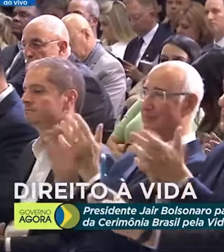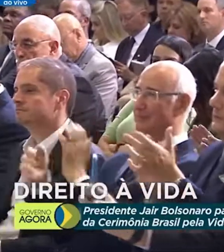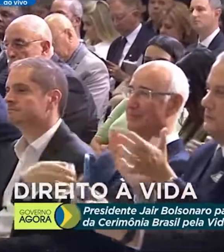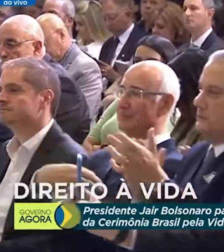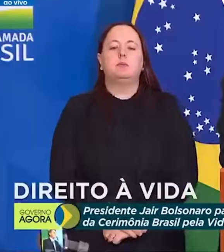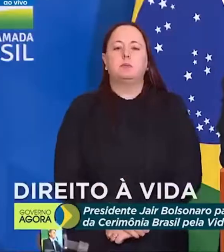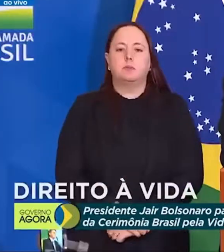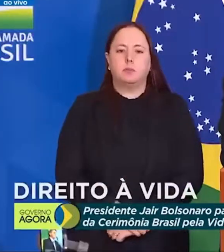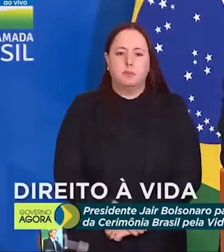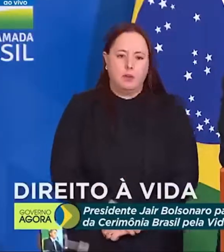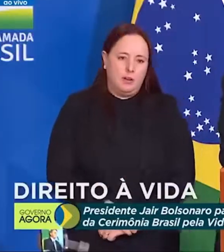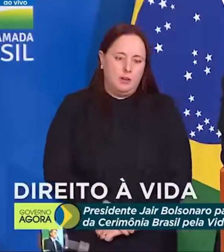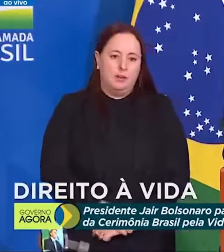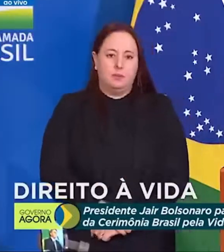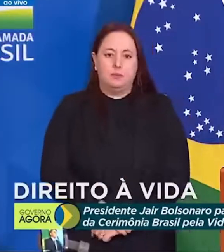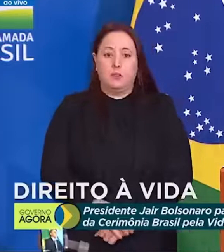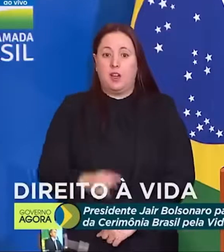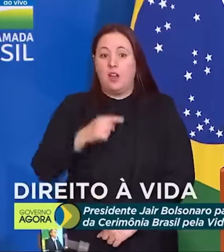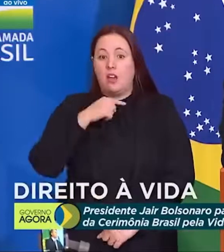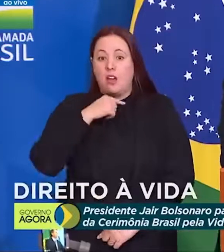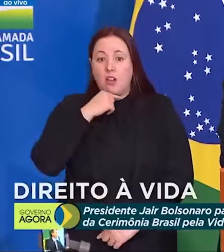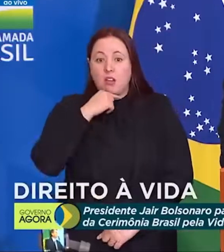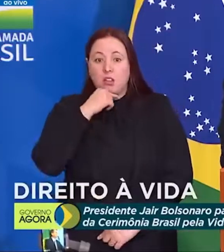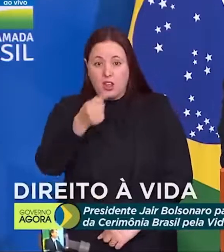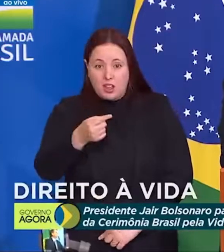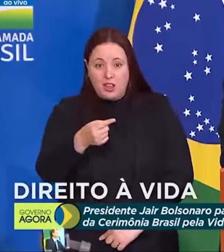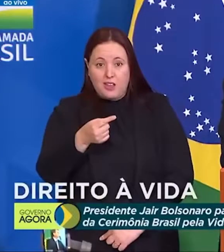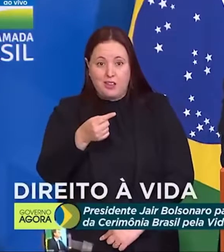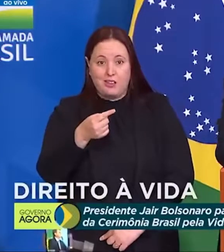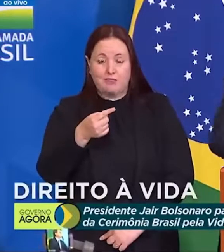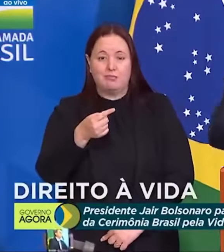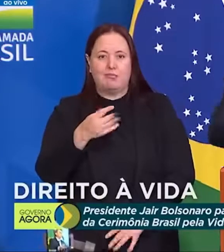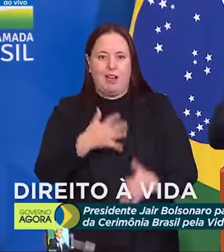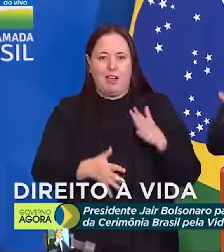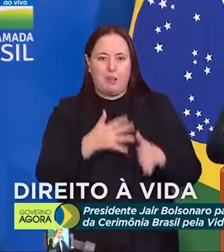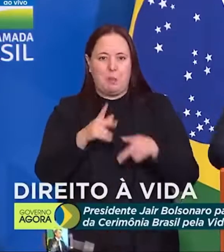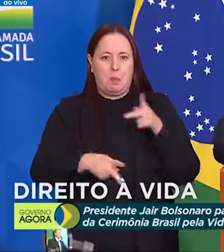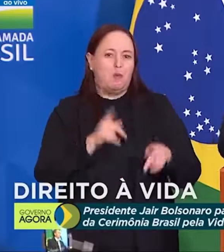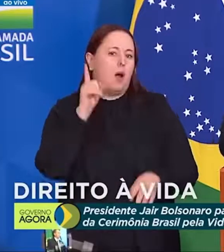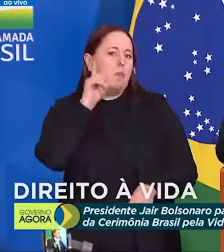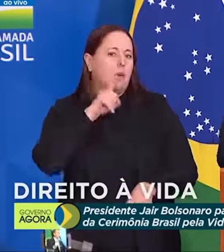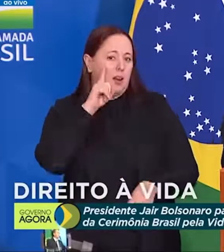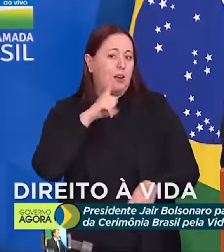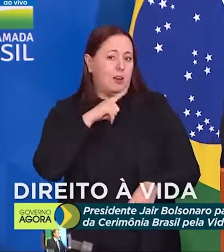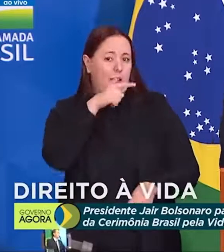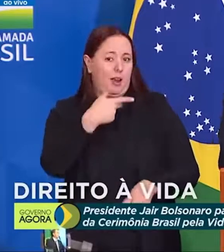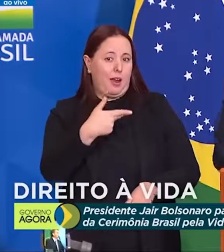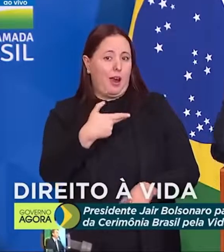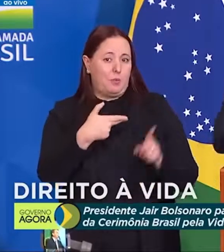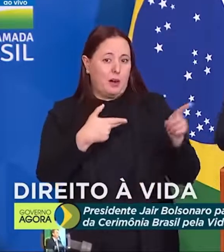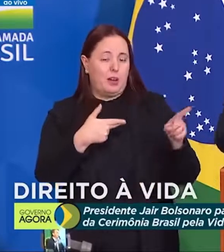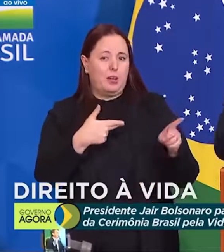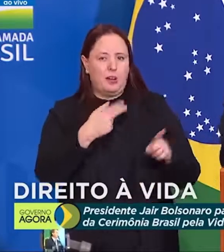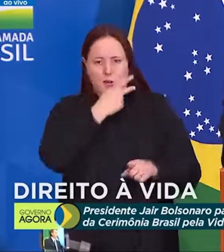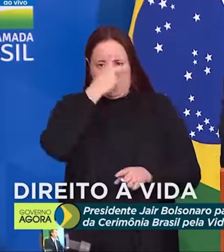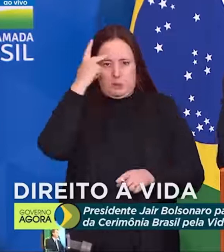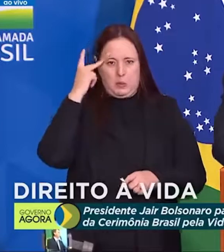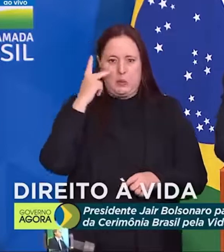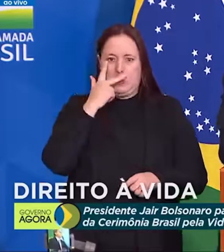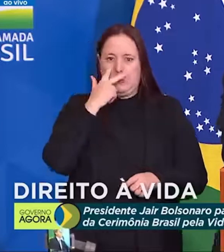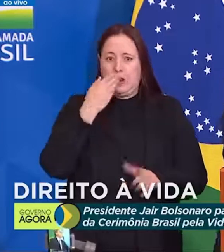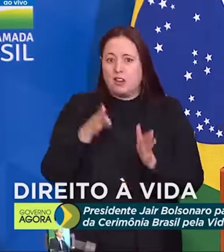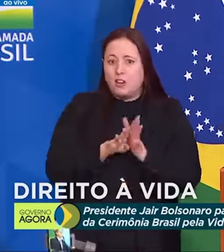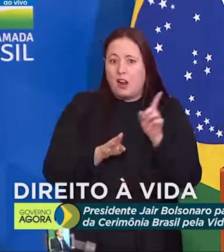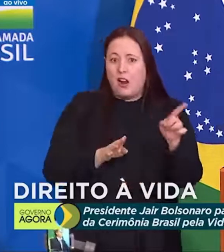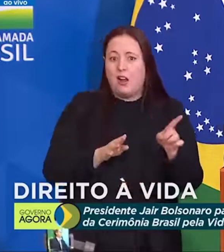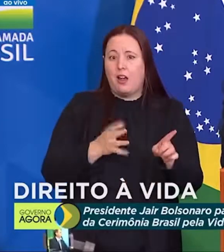Ninguém desarma o povo americano. Não adianta aparecer por lá alguém com espírito ditador